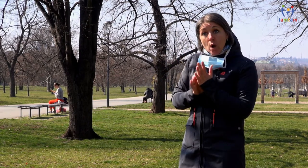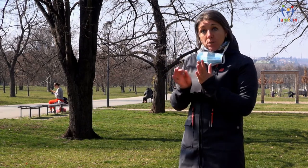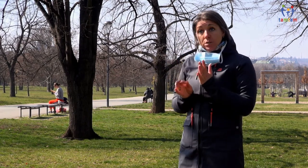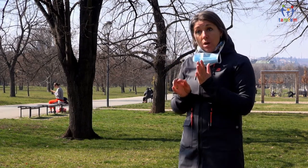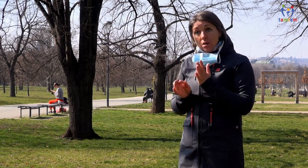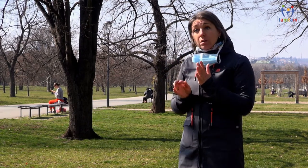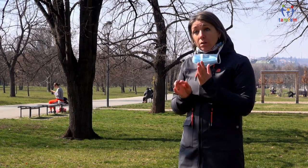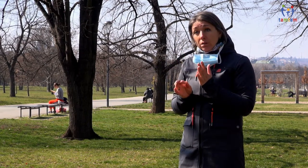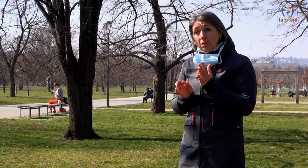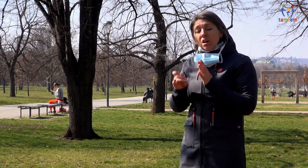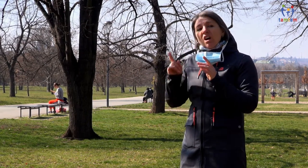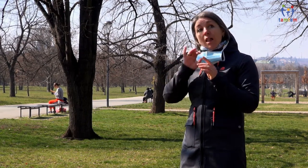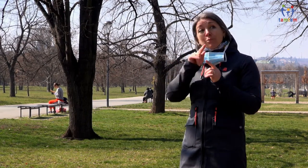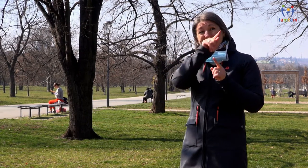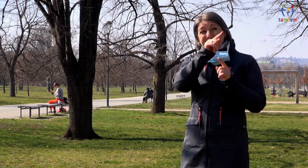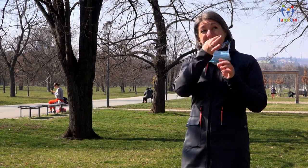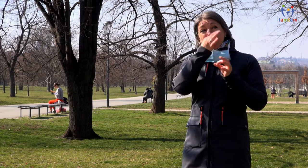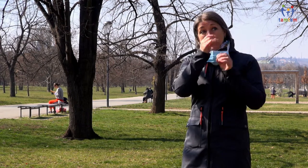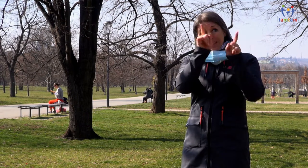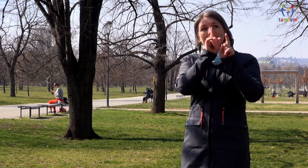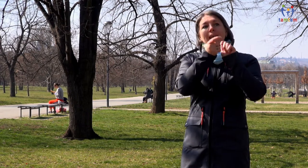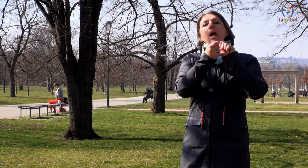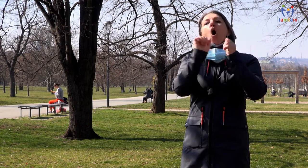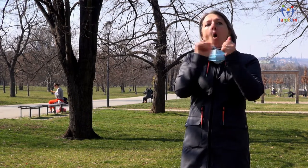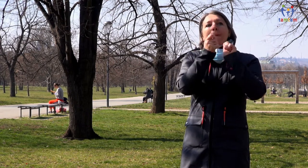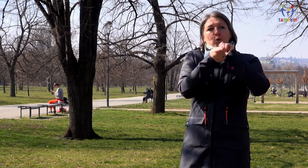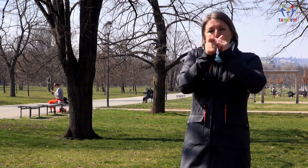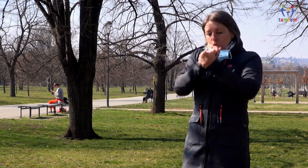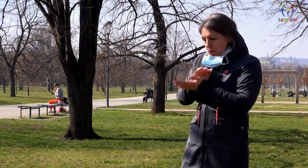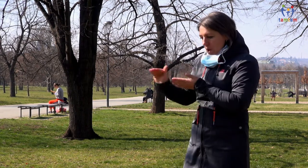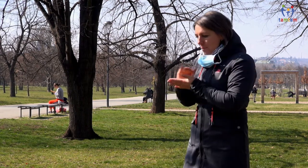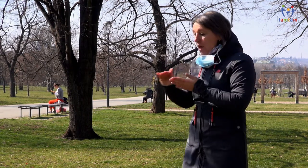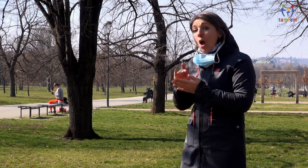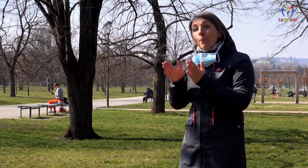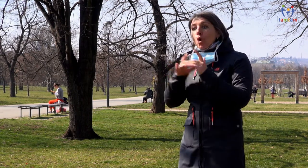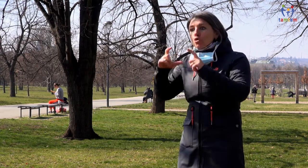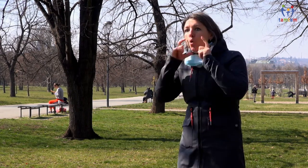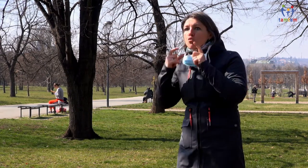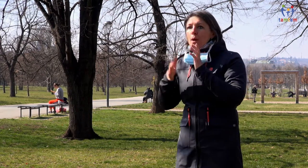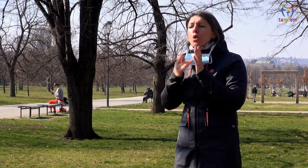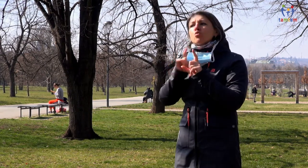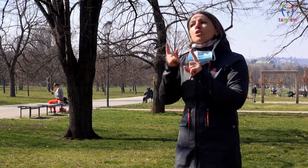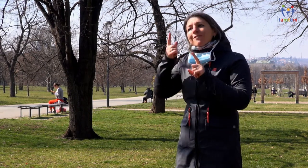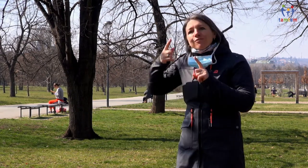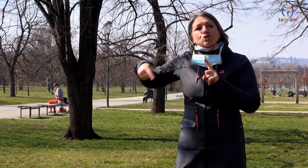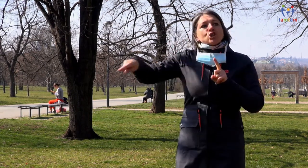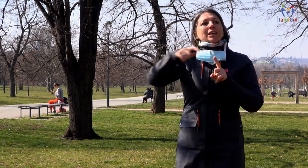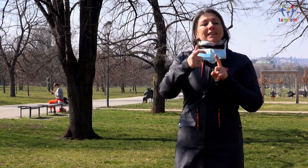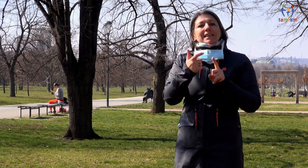A opakujeme mu, že se děje všechno proto, aby jsme byli všichni v bezpečí. Protože ten pocit bezpečí je pro děti velmi